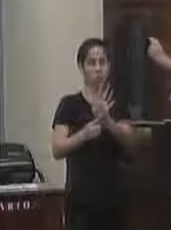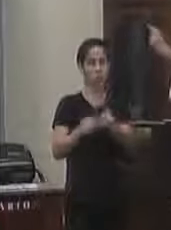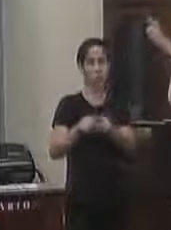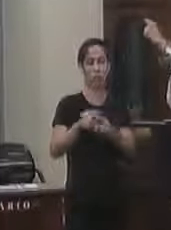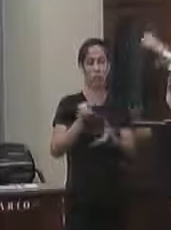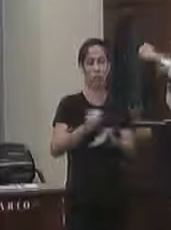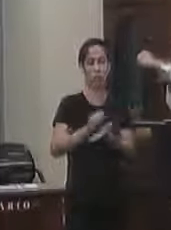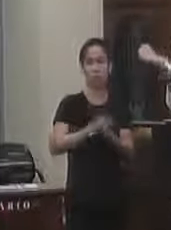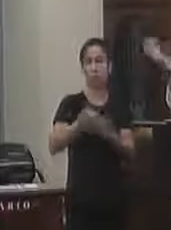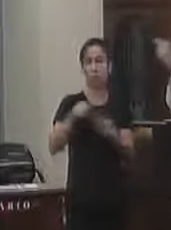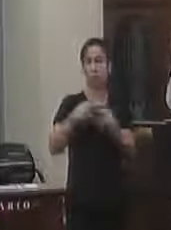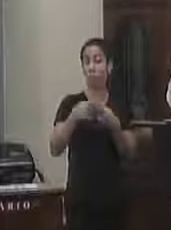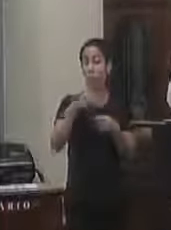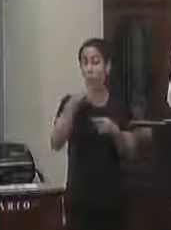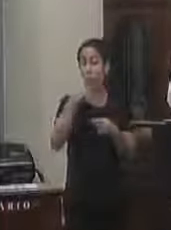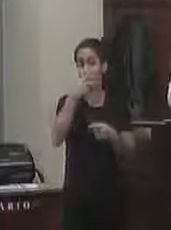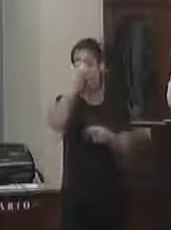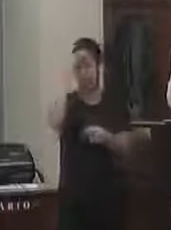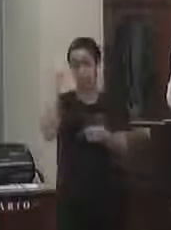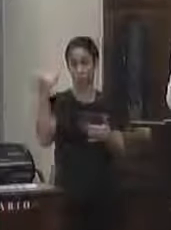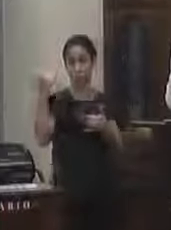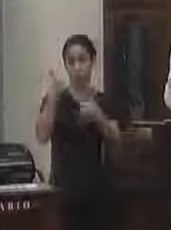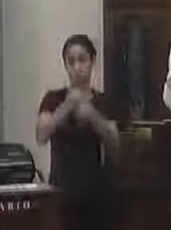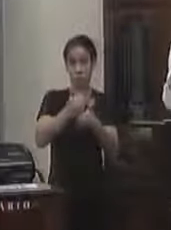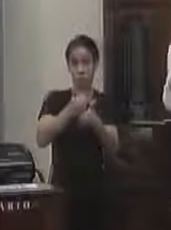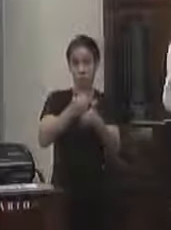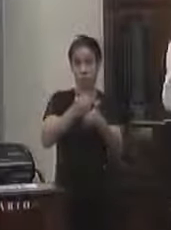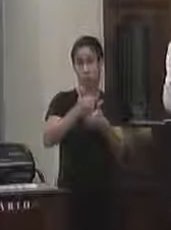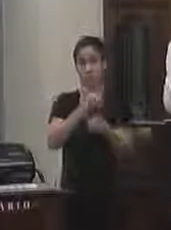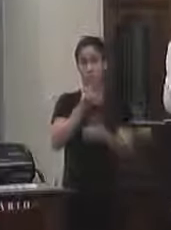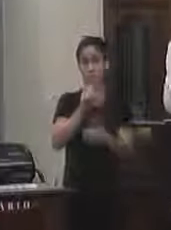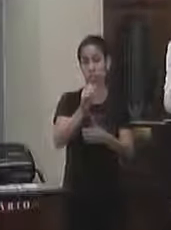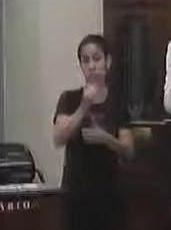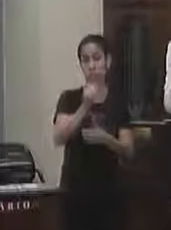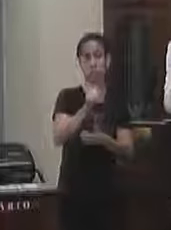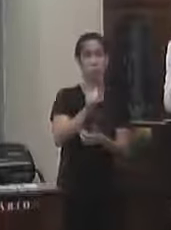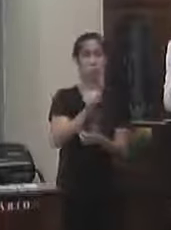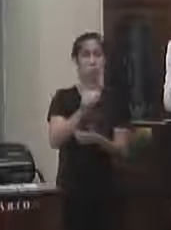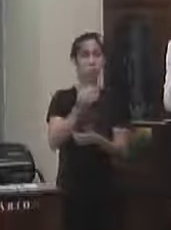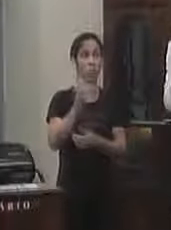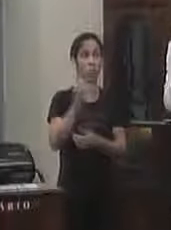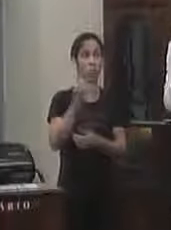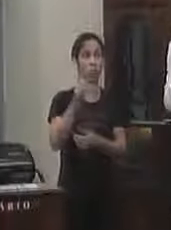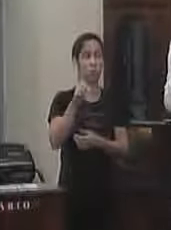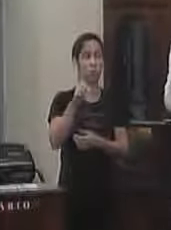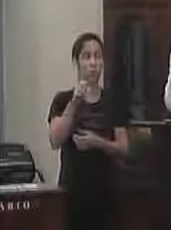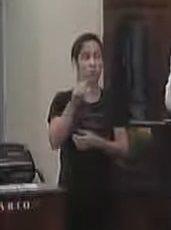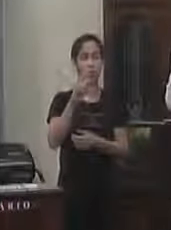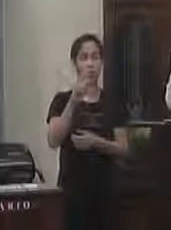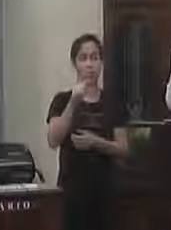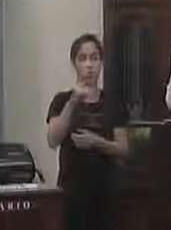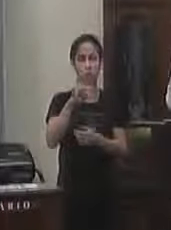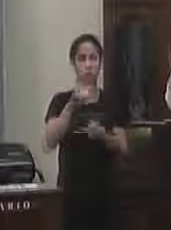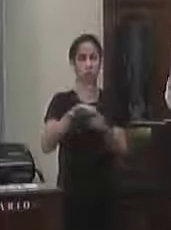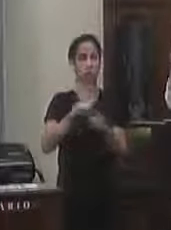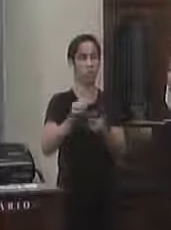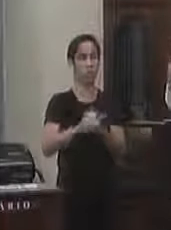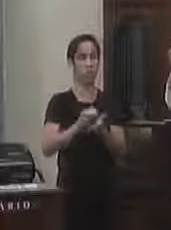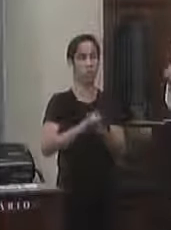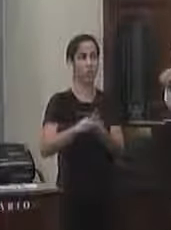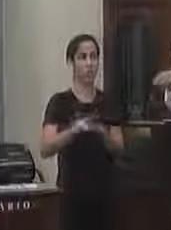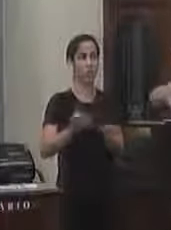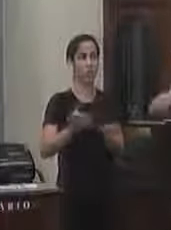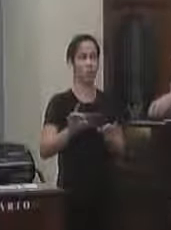esse quantitativo ali eles estão substituindo também vagas flutuantes nós temos que fazer um contrato só podemos